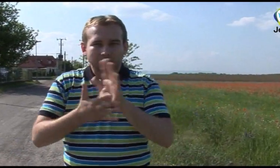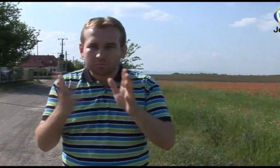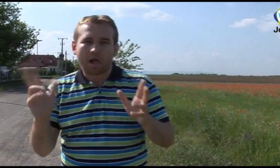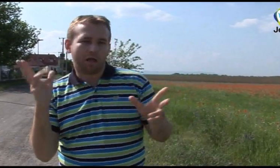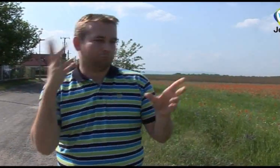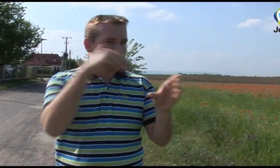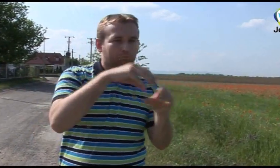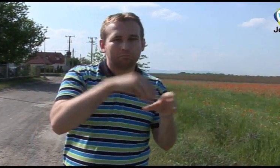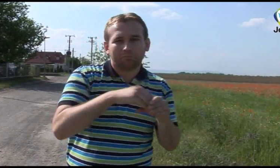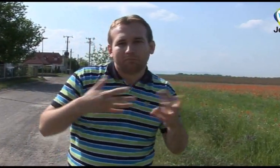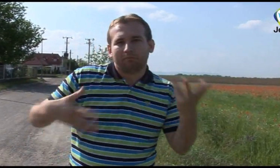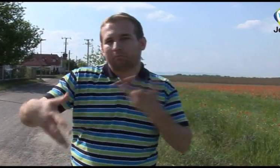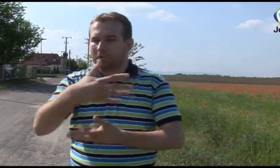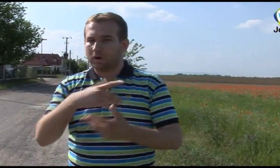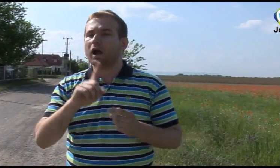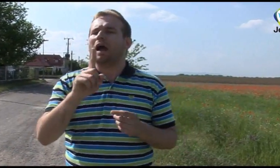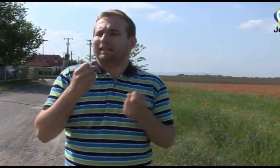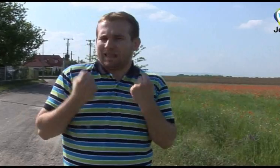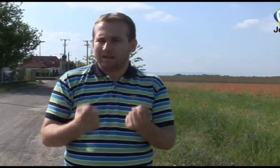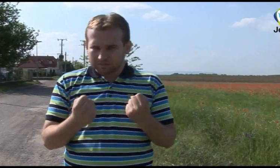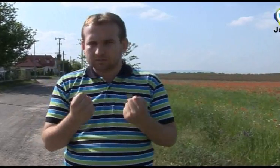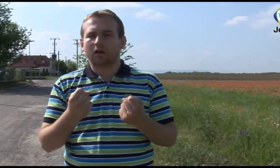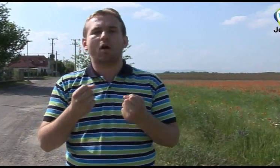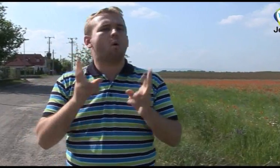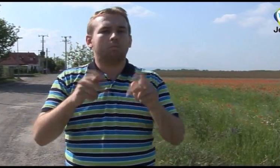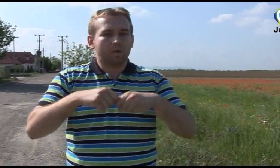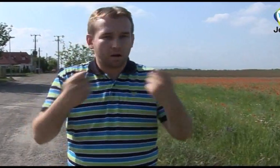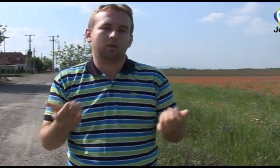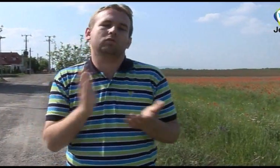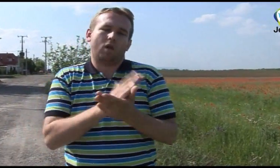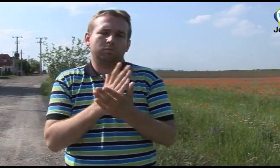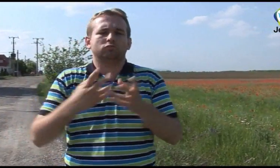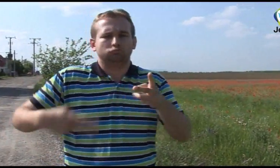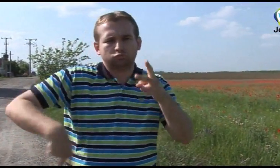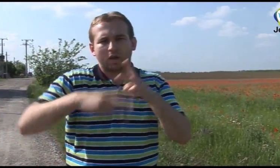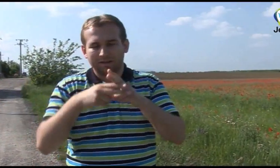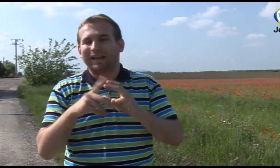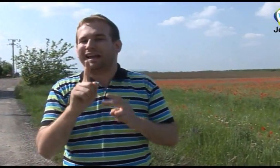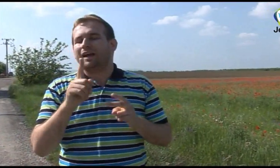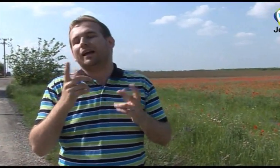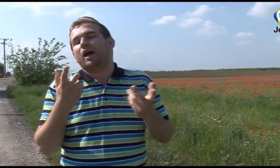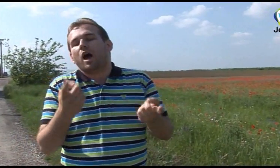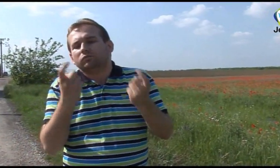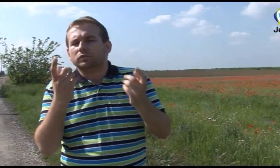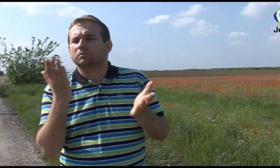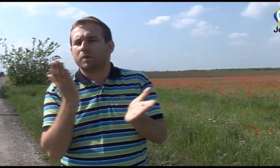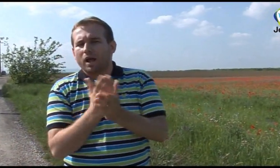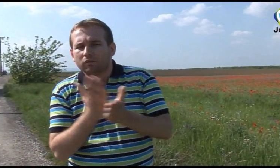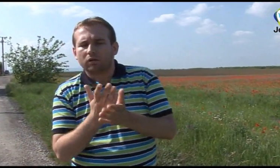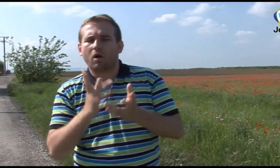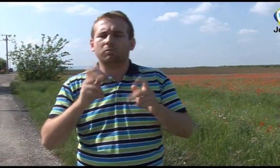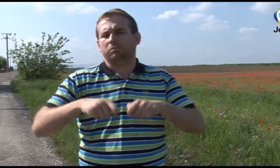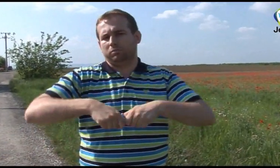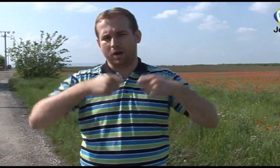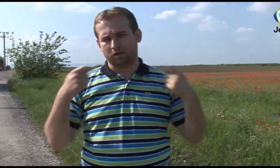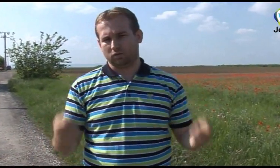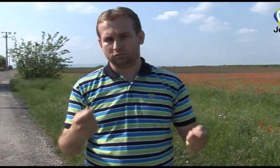érdeklődnek a jelnyelv elsajátítása irán. A kommunikációs nehézségeket a jelnyelvi tolmácsok segítségével könnyen elháríthatjuk, de ez nem mindig a